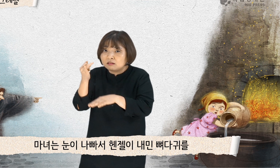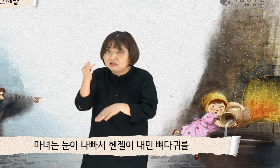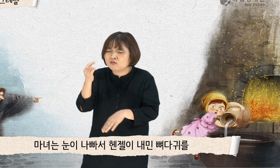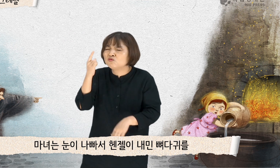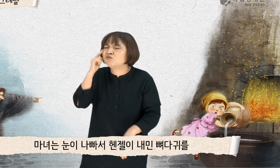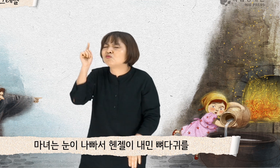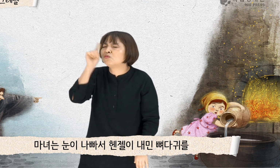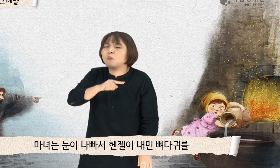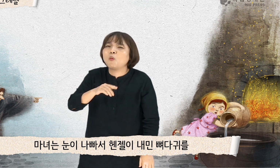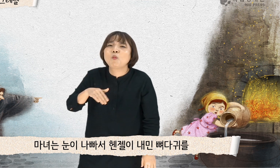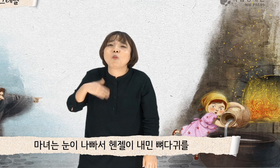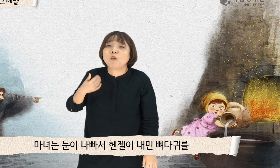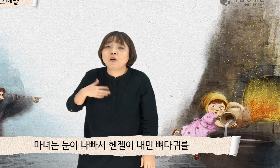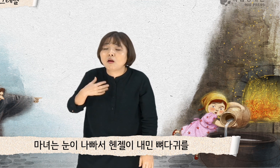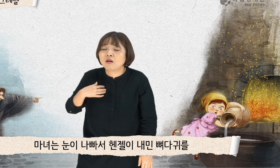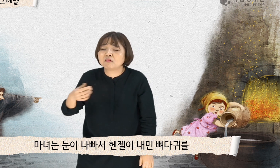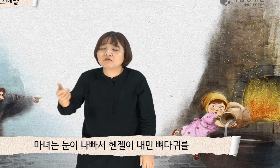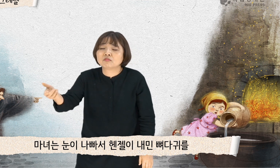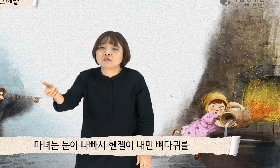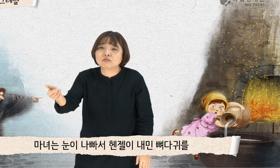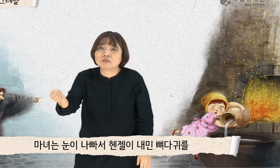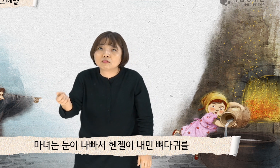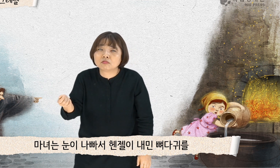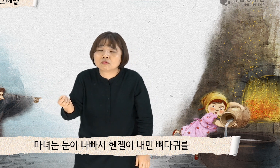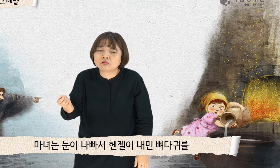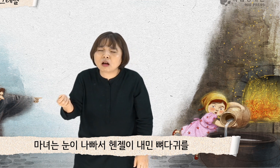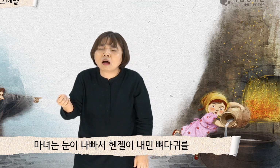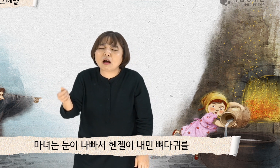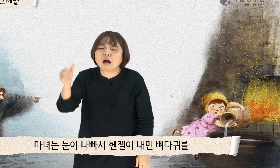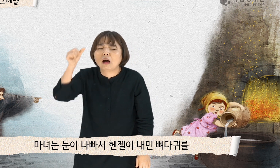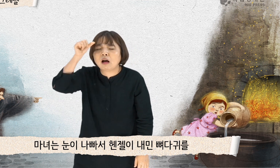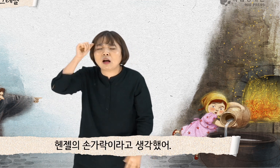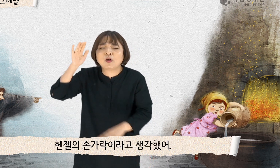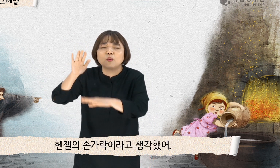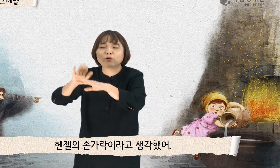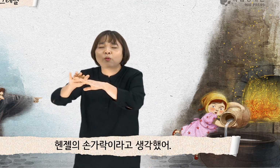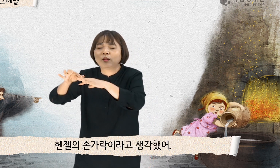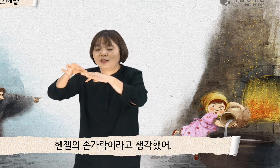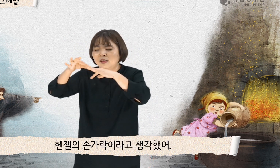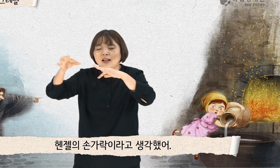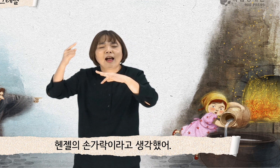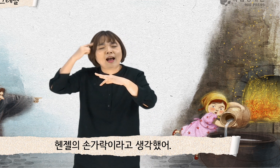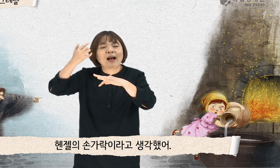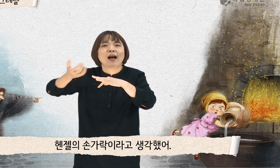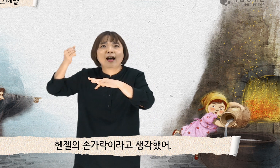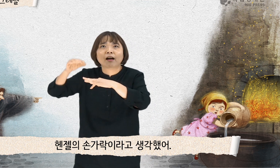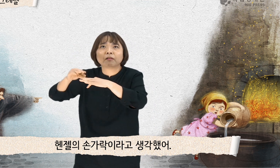마녀는 눈이 나빠서 핸젤이 내민 뼈다귀를 핸젤의 손가락이라고 생각했어.